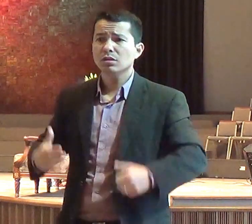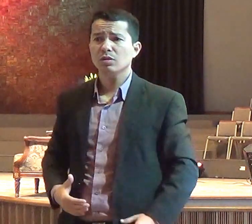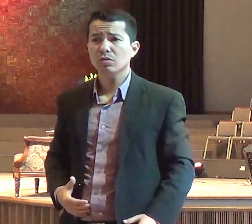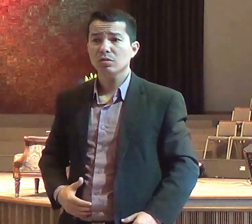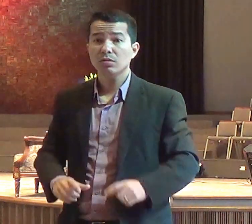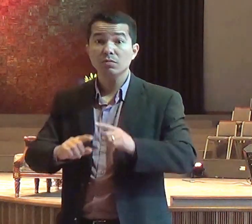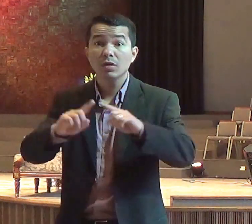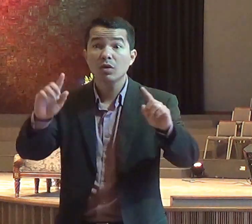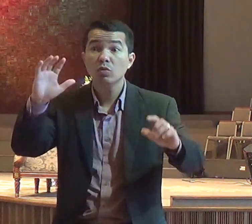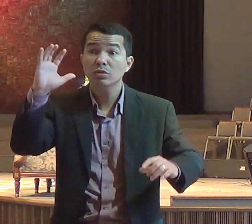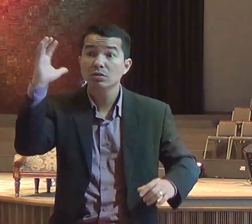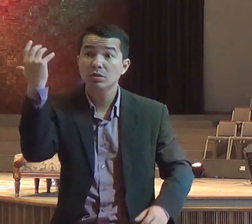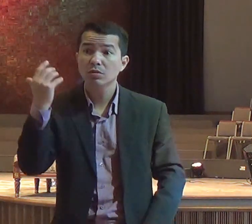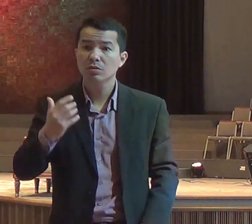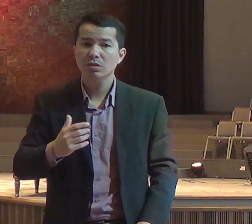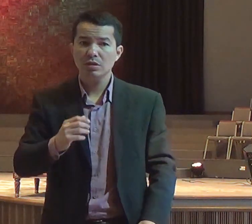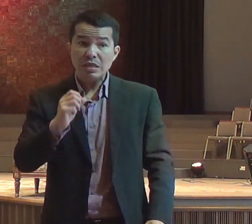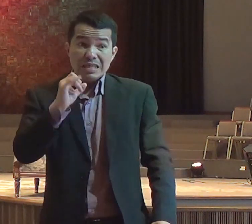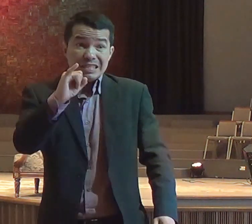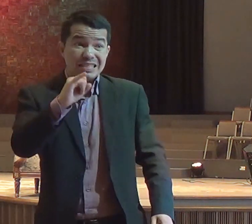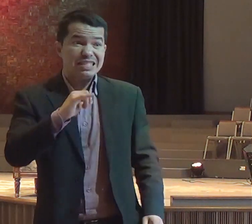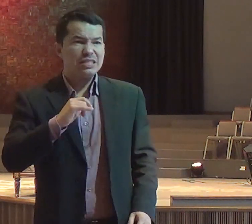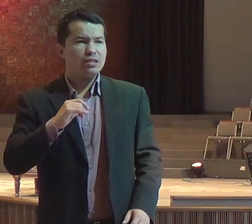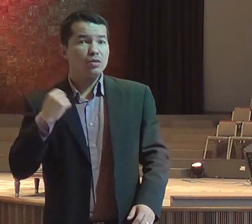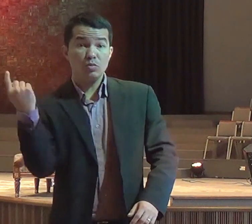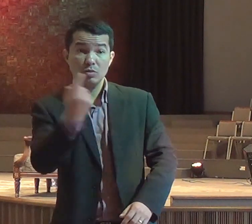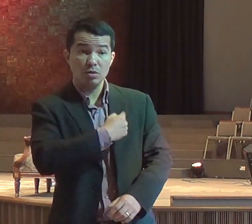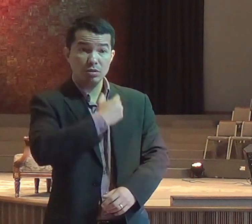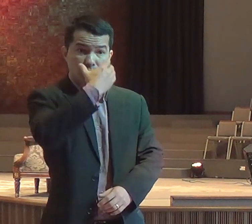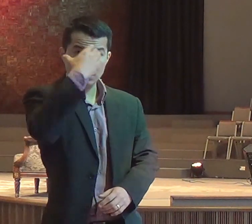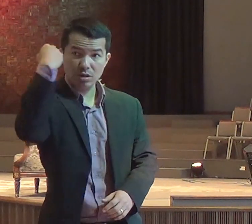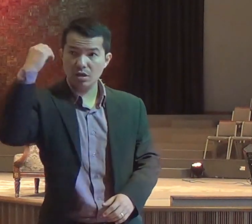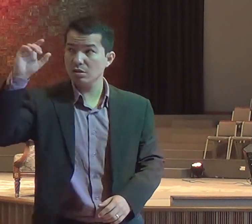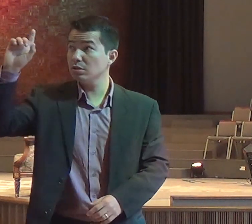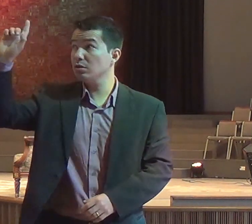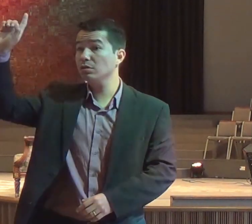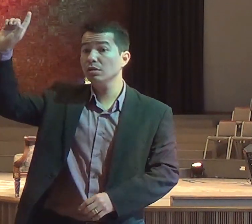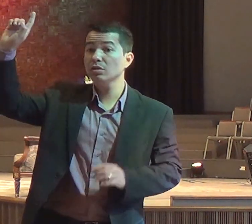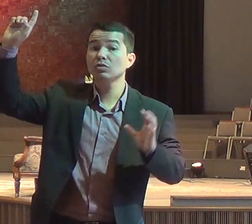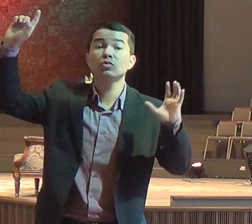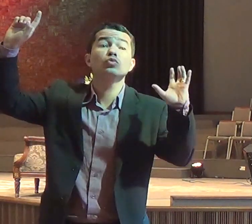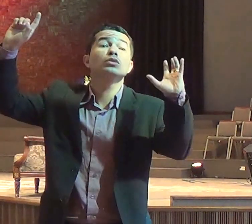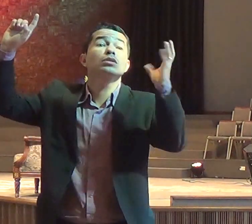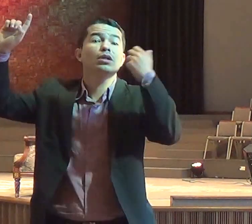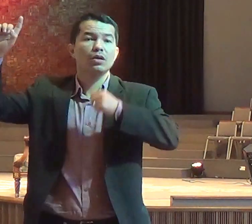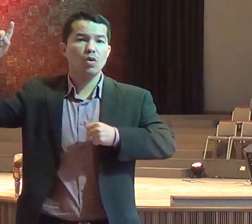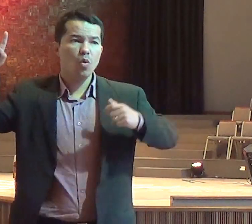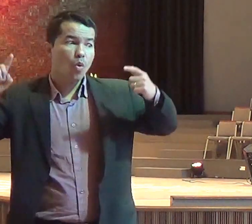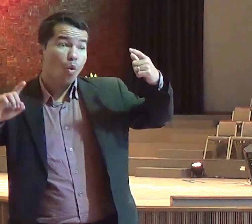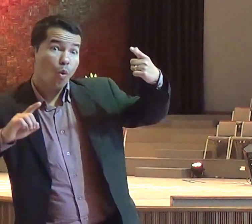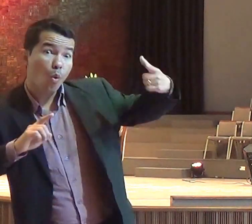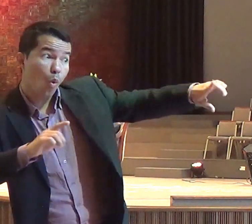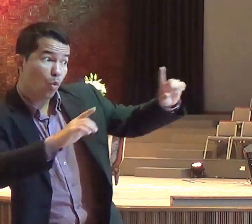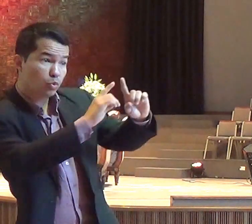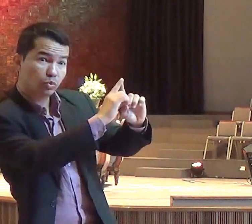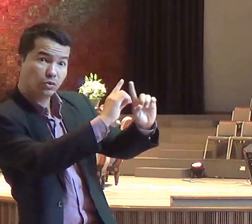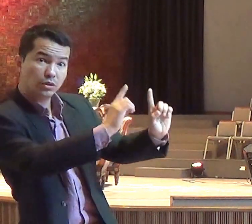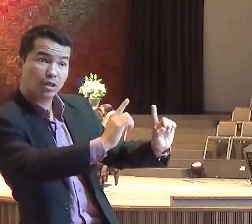na nossa vida, pode ter certeza que outros altares vão surgir e vão ser erigidos